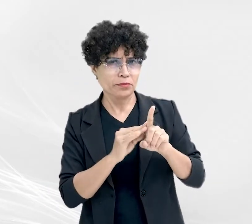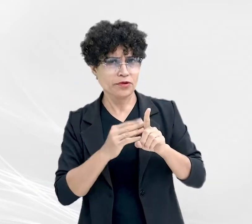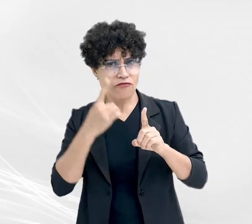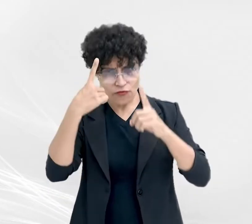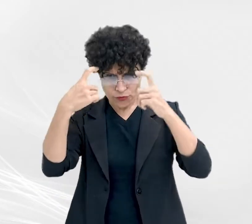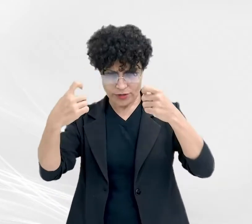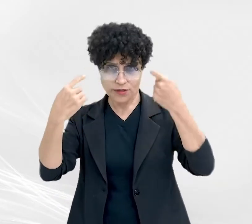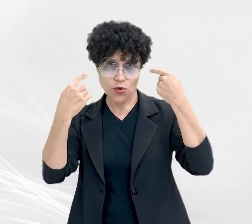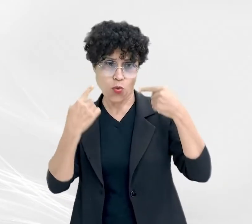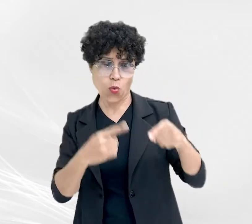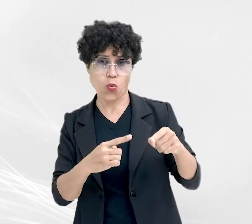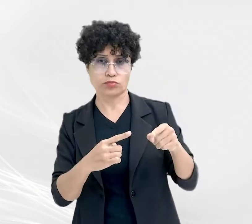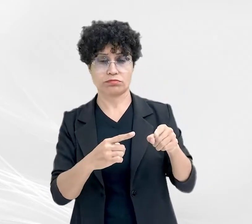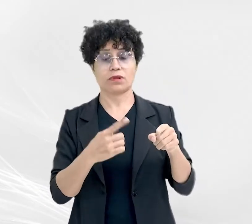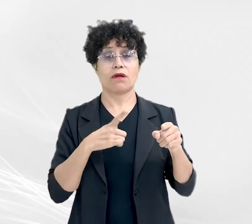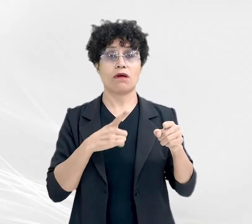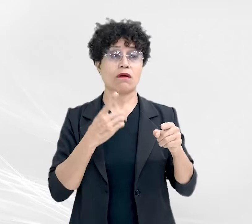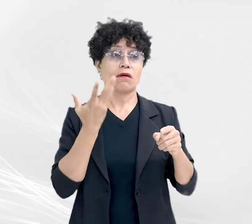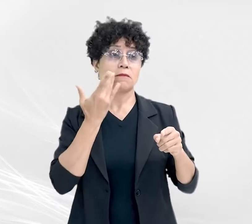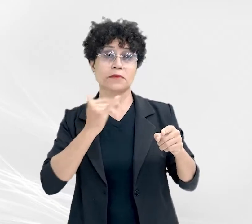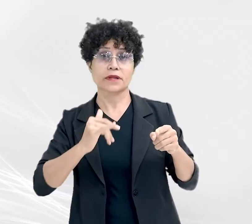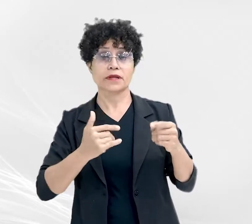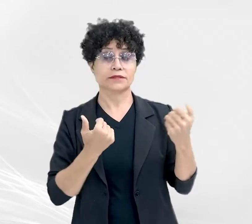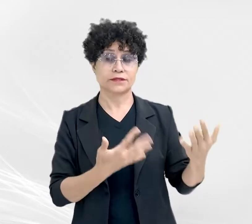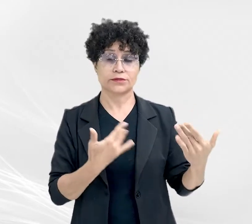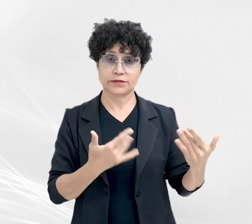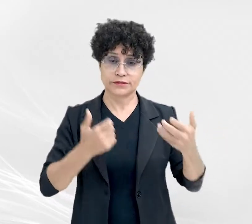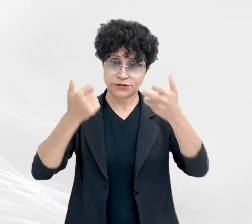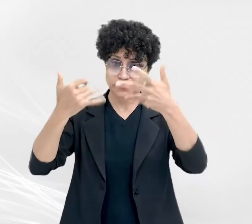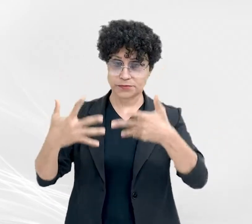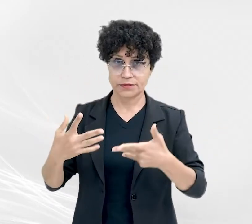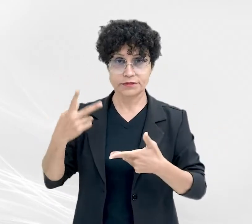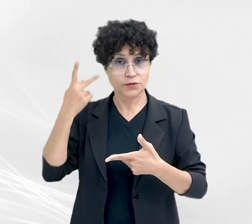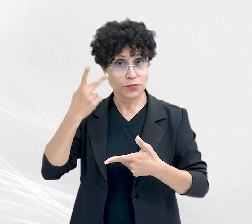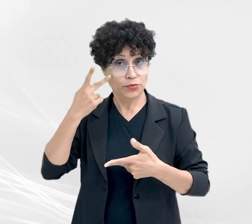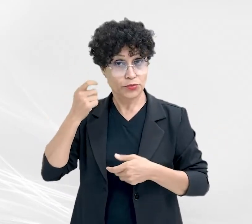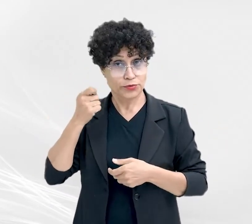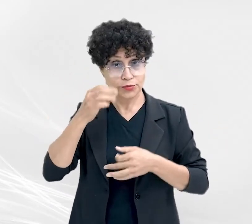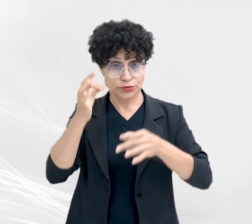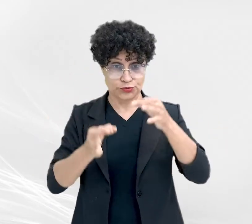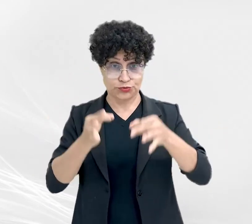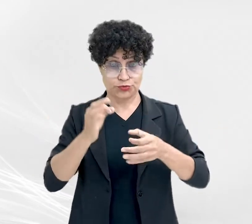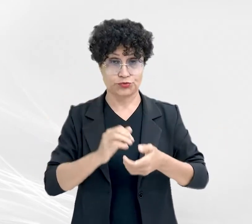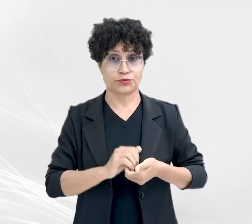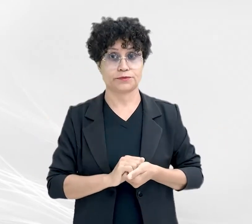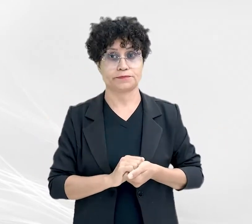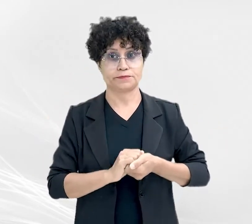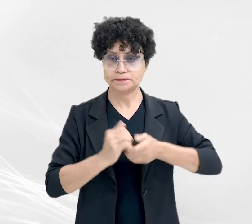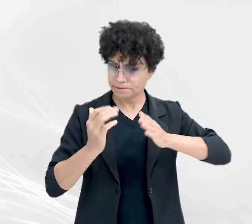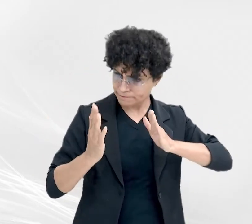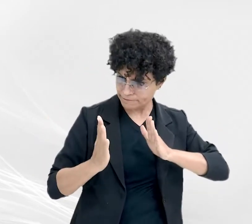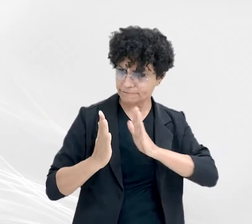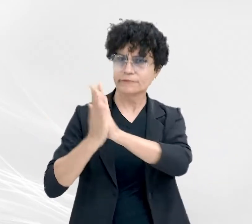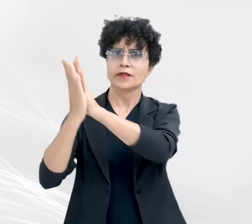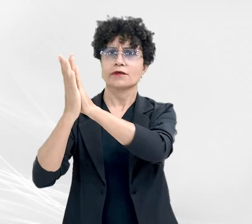adolescentes. Fecha aspas. Ressaltou o Procurador de Justiça. Enfrentamento. A